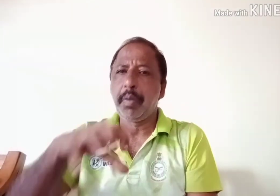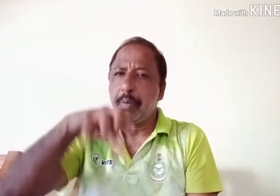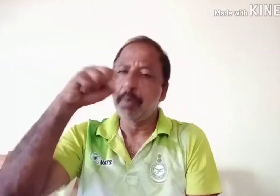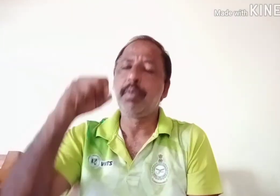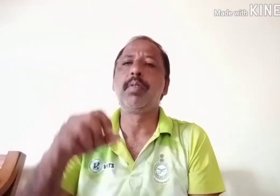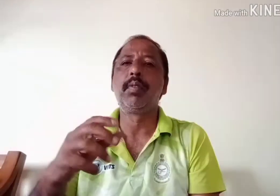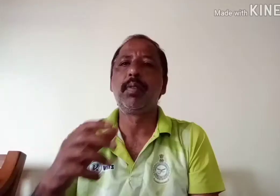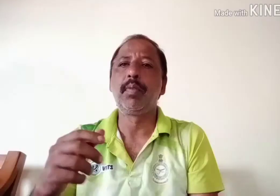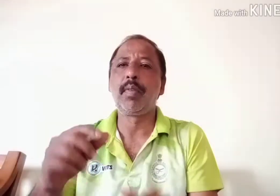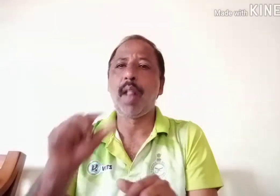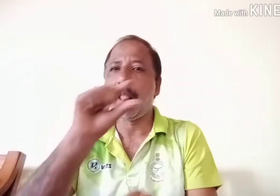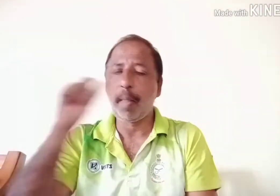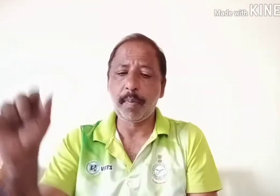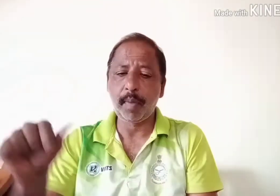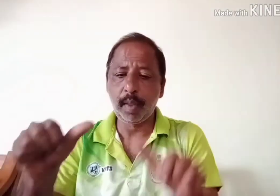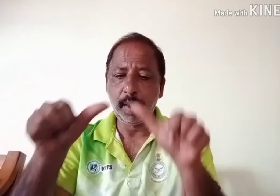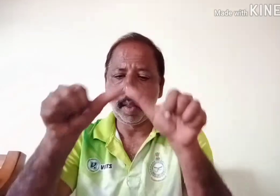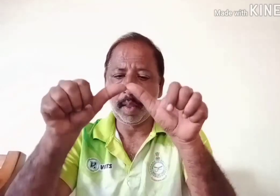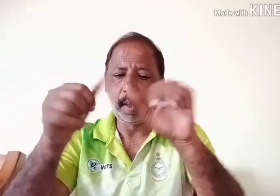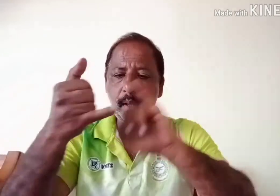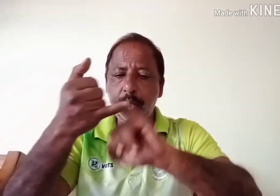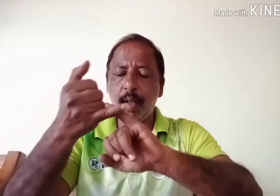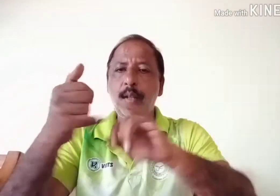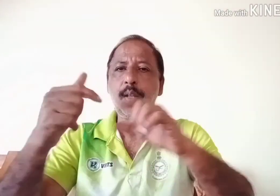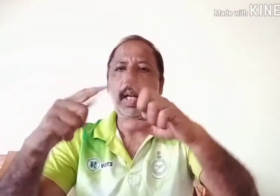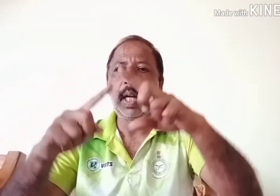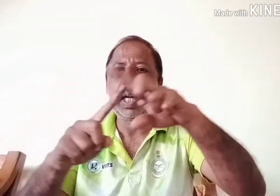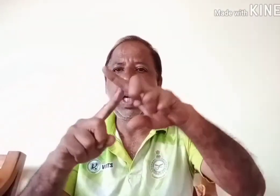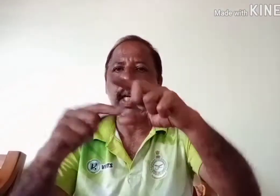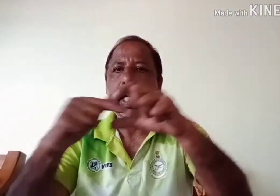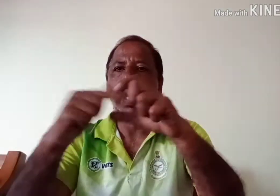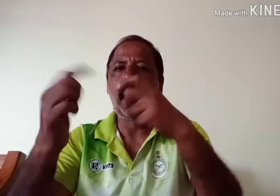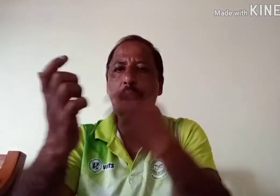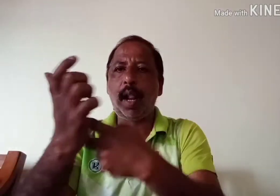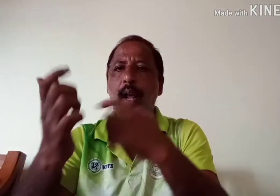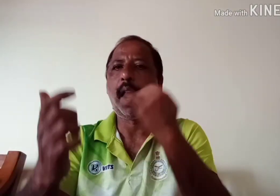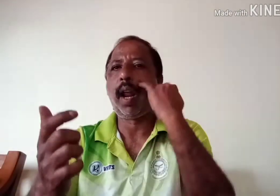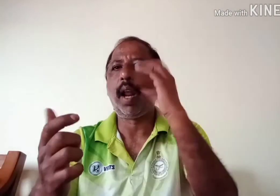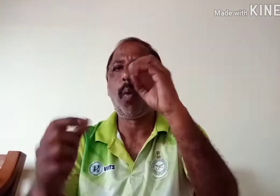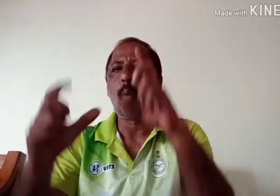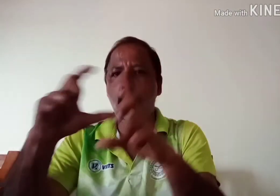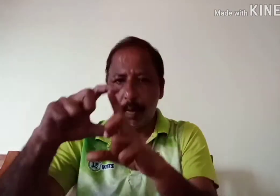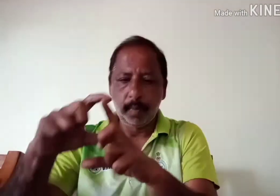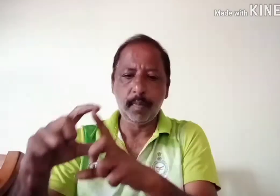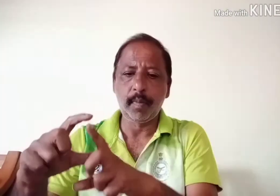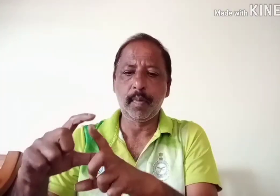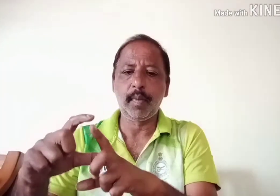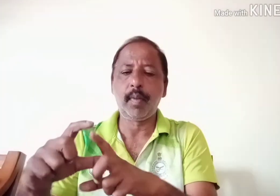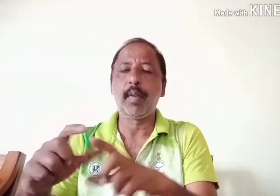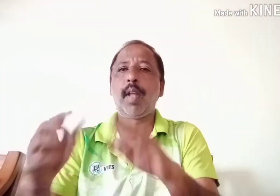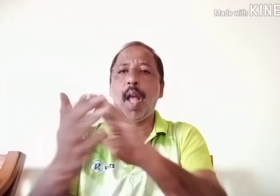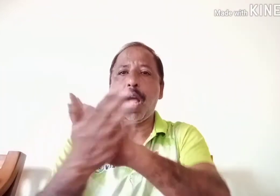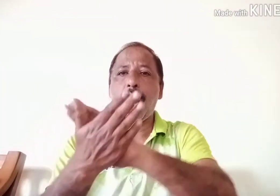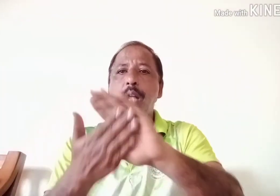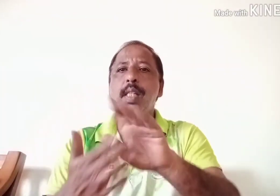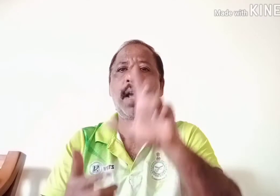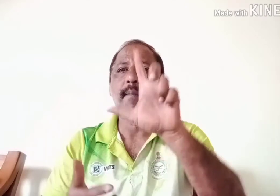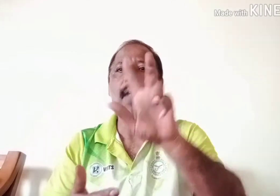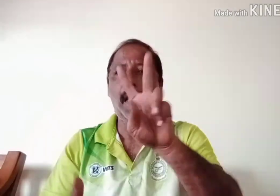जो है बाढ़ के पानी के चारों वो फिरे हुए हैं यहां पर जो है सबसे ज़्यादा खतरनास होती नदर आ रहे है